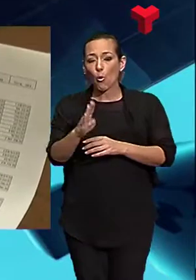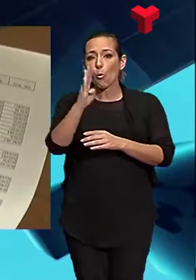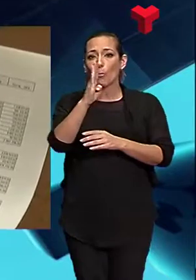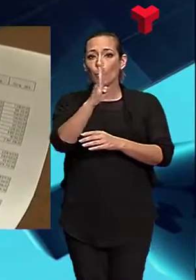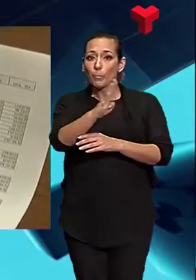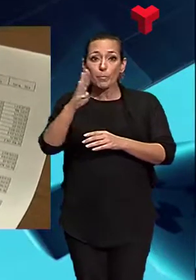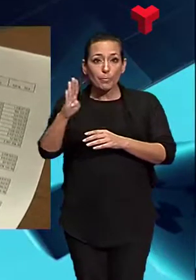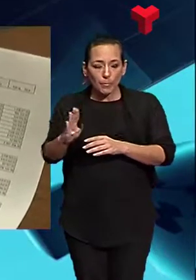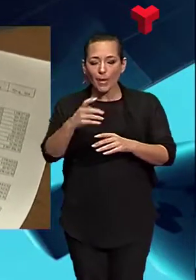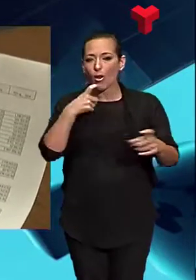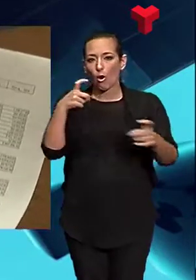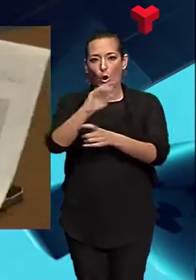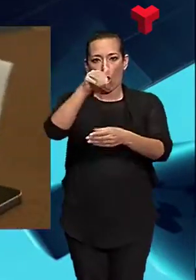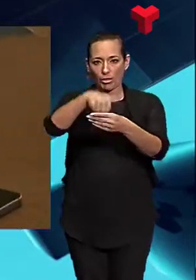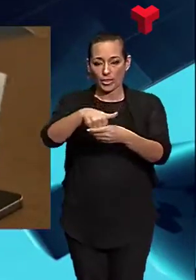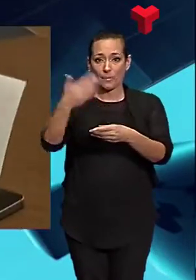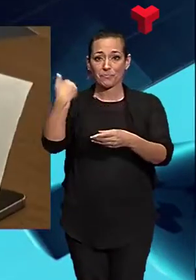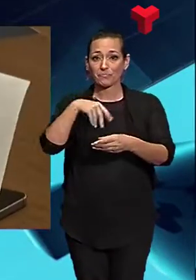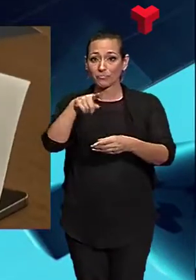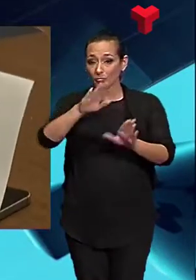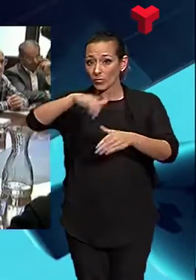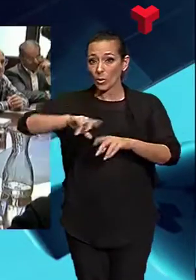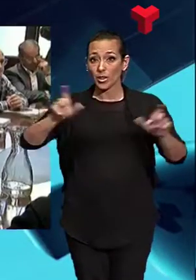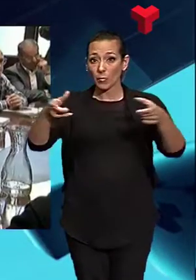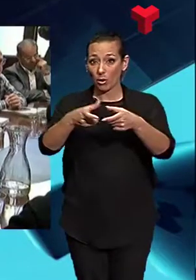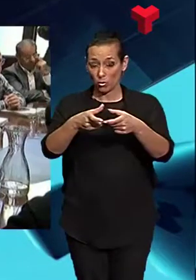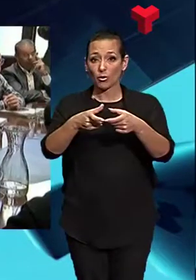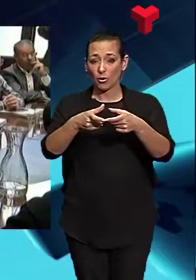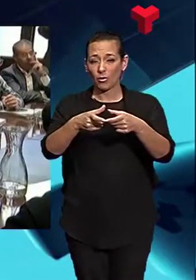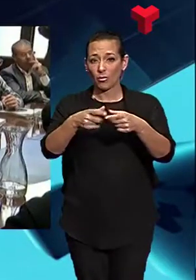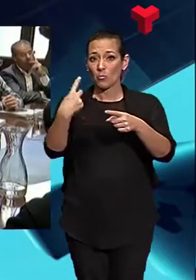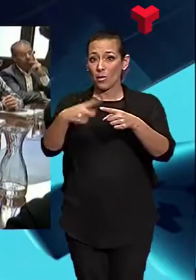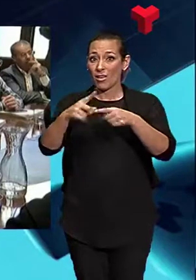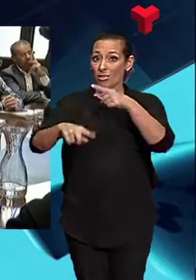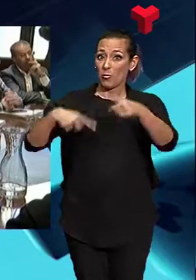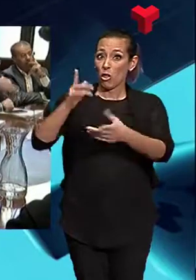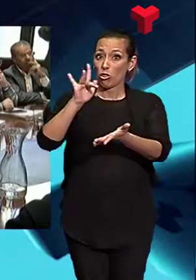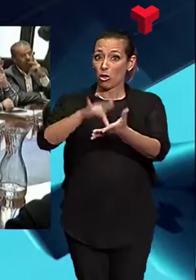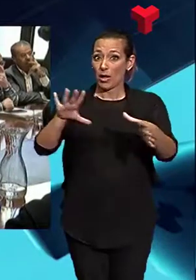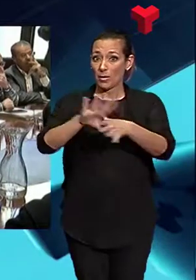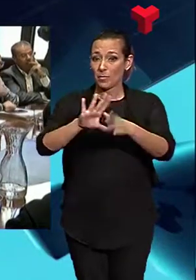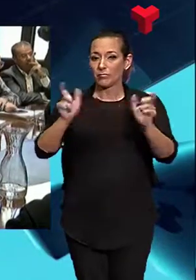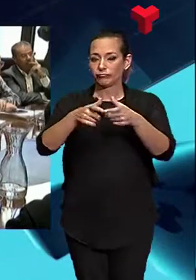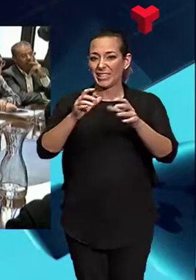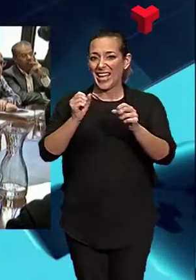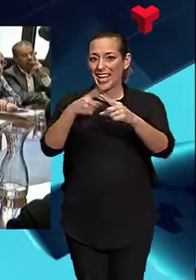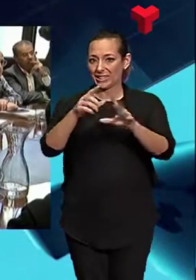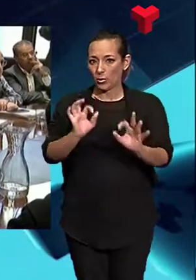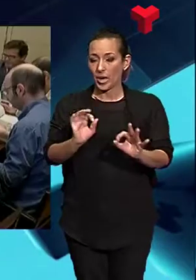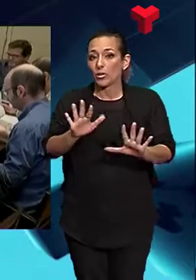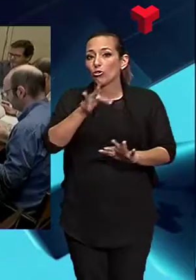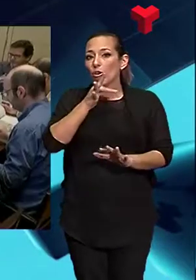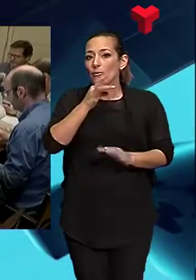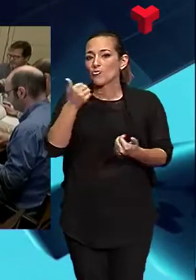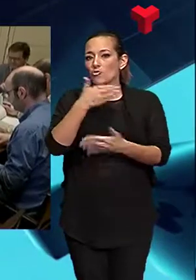Aquest és el posicionament que han manifestat els grups en la darrera reunió abans del ple extraordinari del proper dimarts. Està per veure encara quin